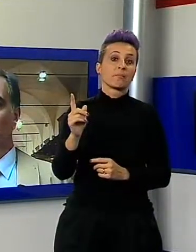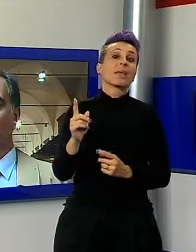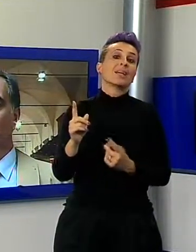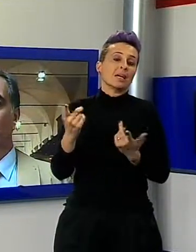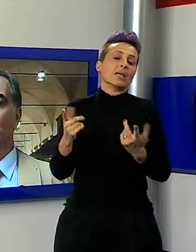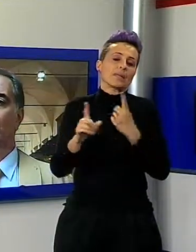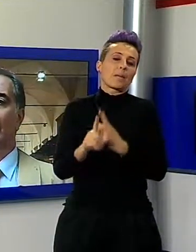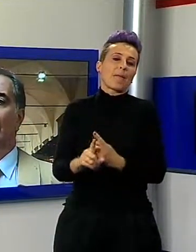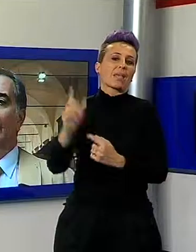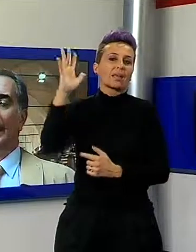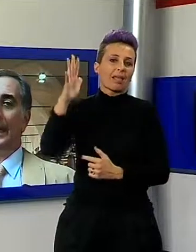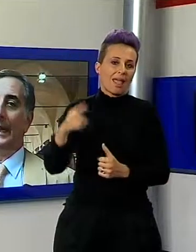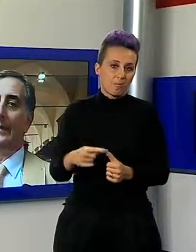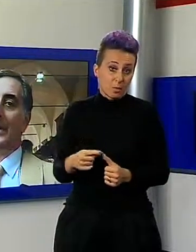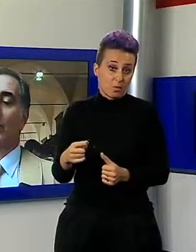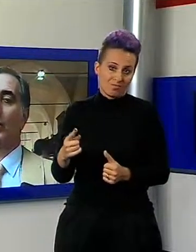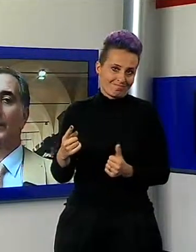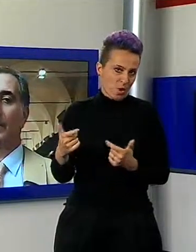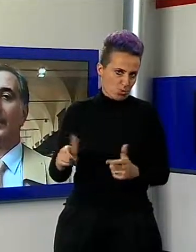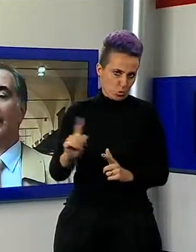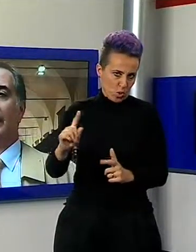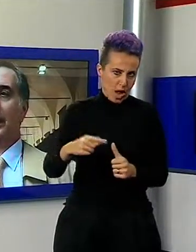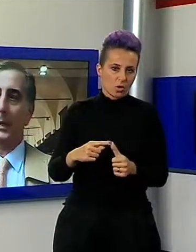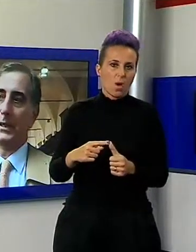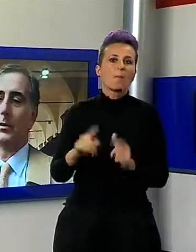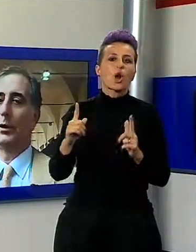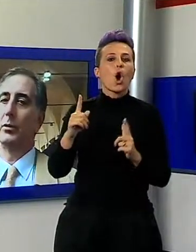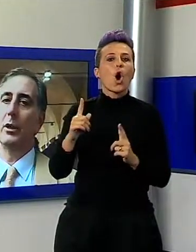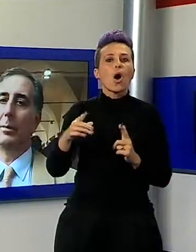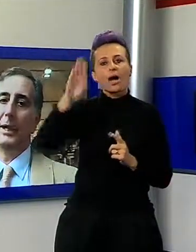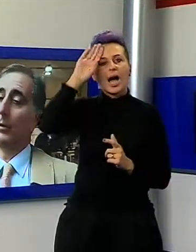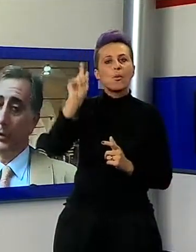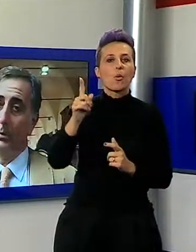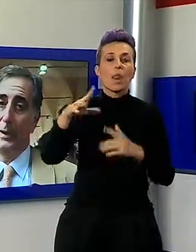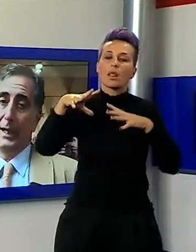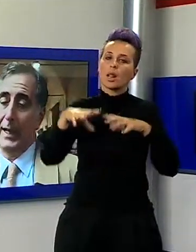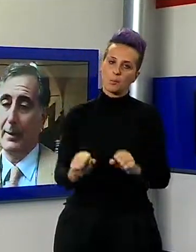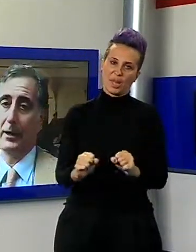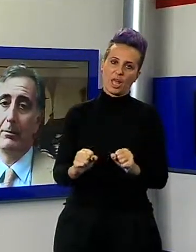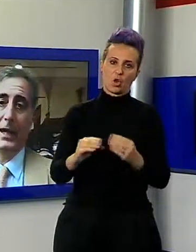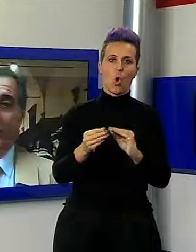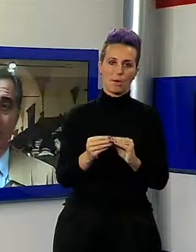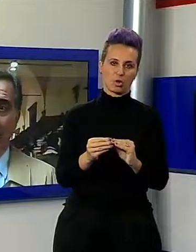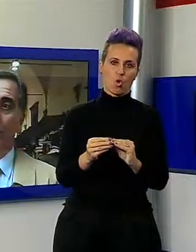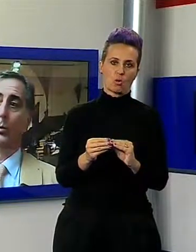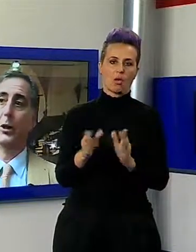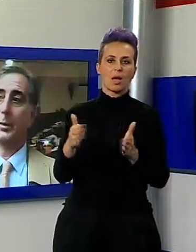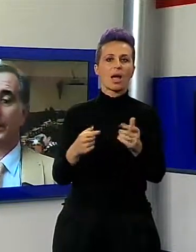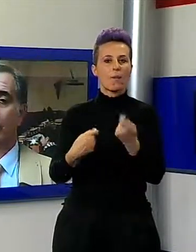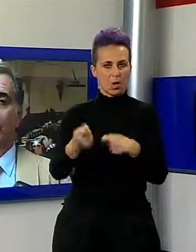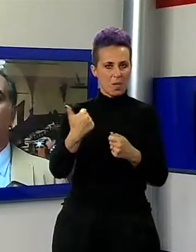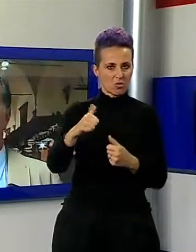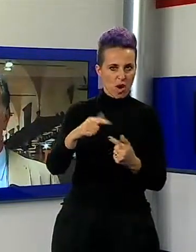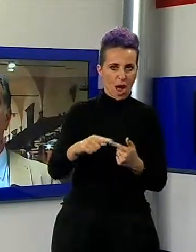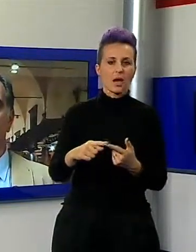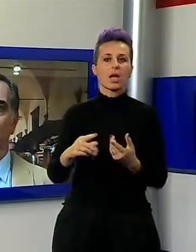che oggi certo non ci aiuta, ma sono l'impegno e la determinazione di tutti gli operatori, indubbiamente la Camera di Commercio, ma tutti gli